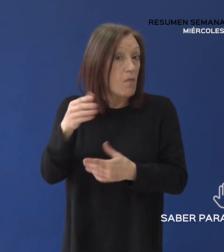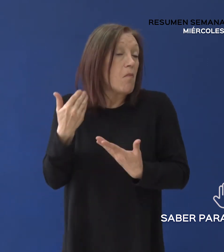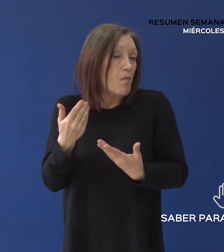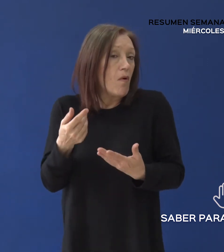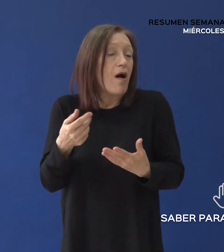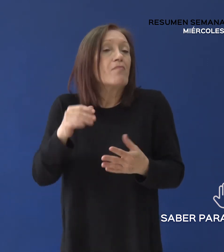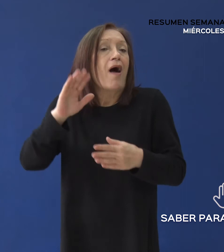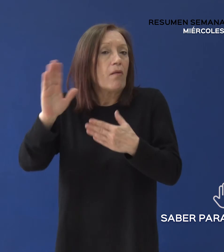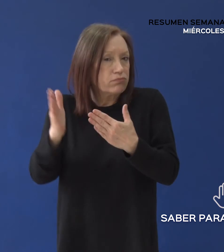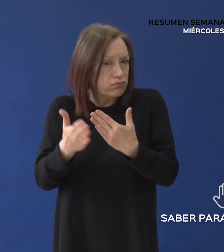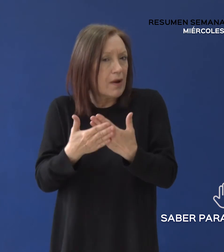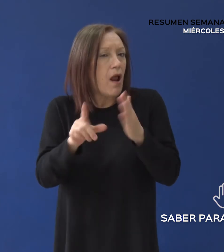para operativizar la misma.